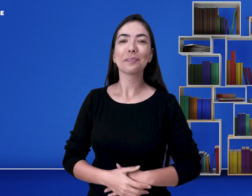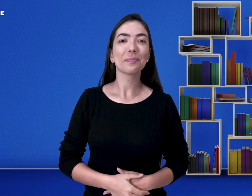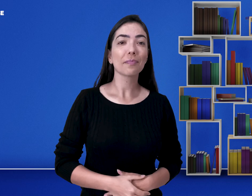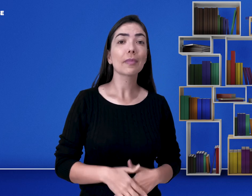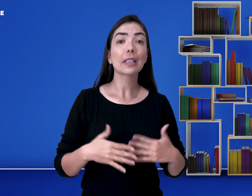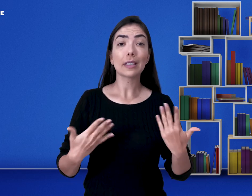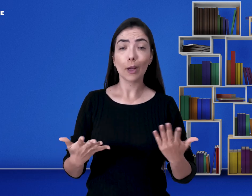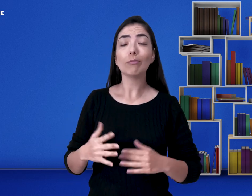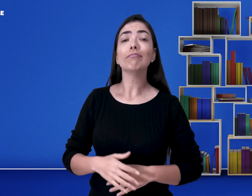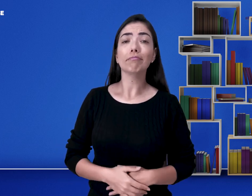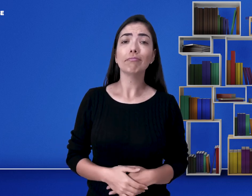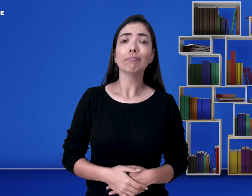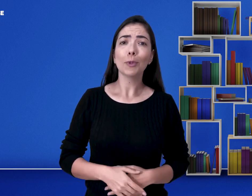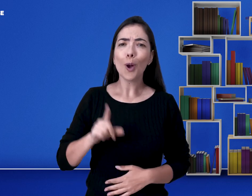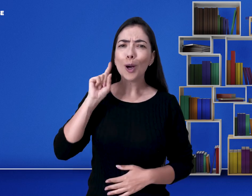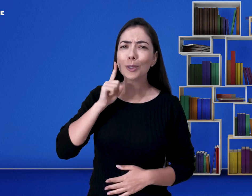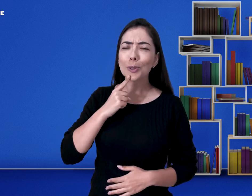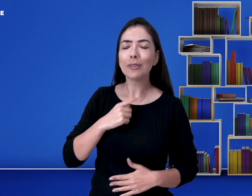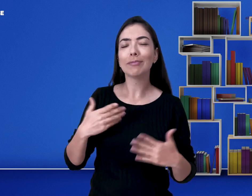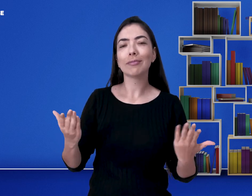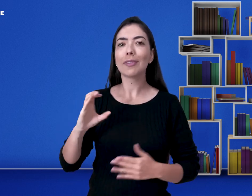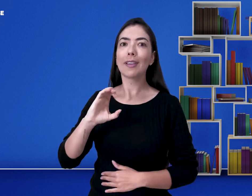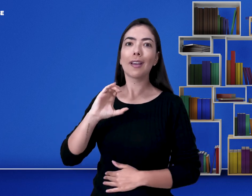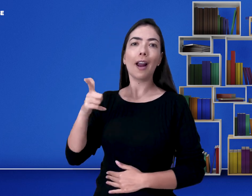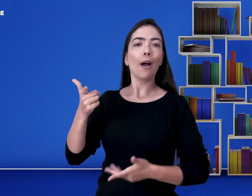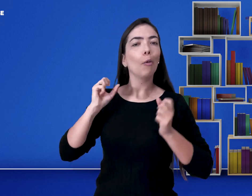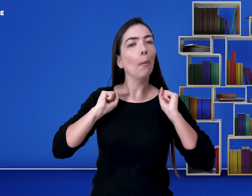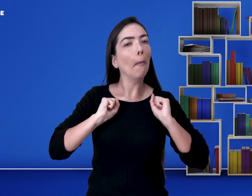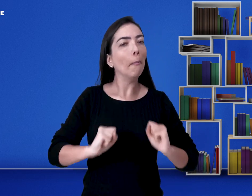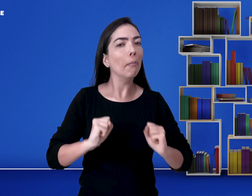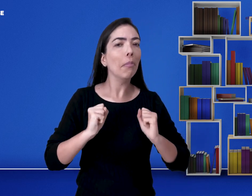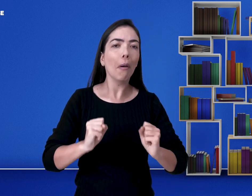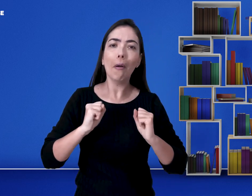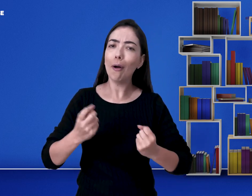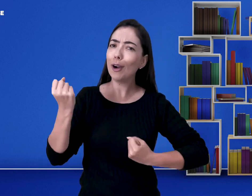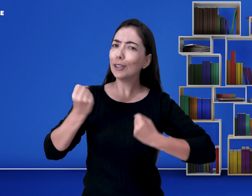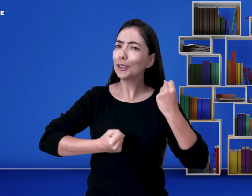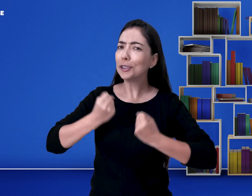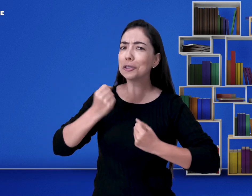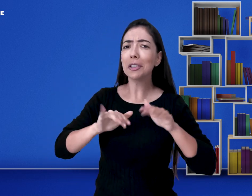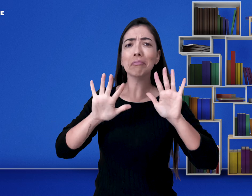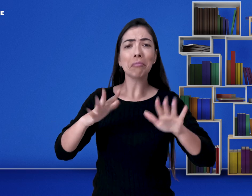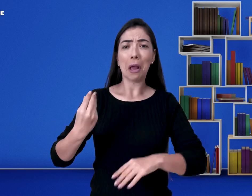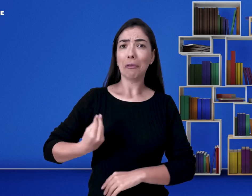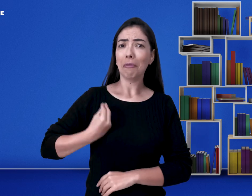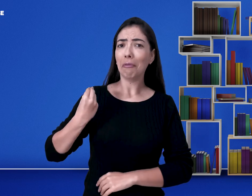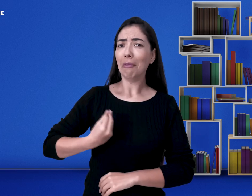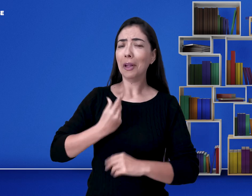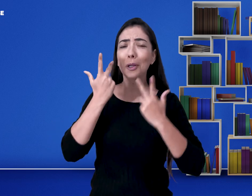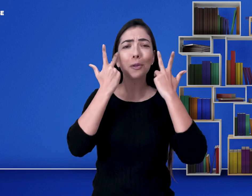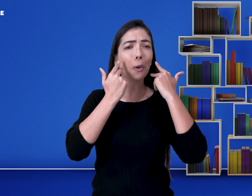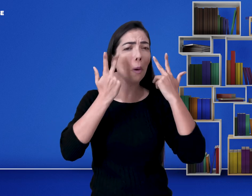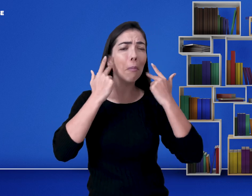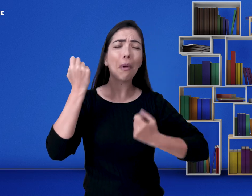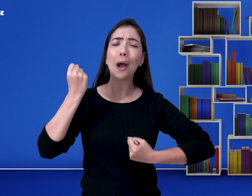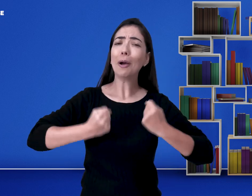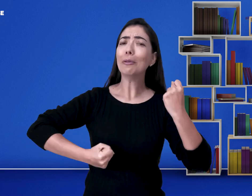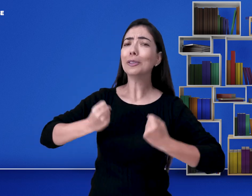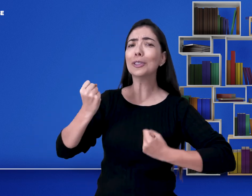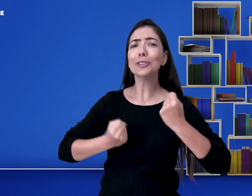Respondendo a todos vocês, é claro que o surdo pode dirigir. Ele pode ter uma vida normal e dirigir